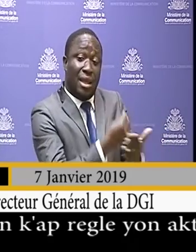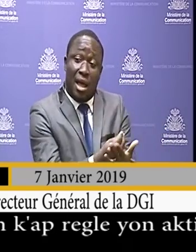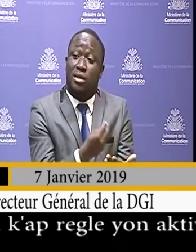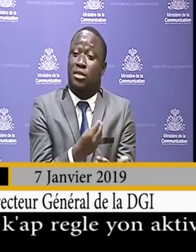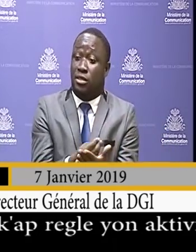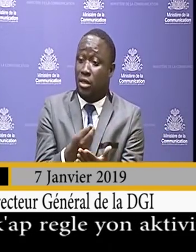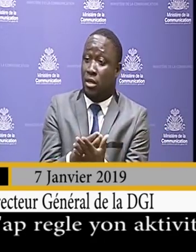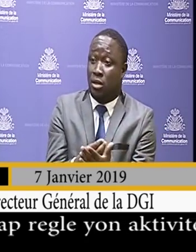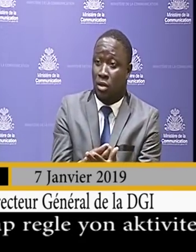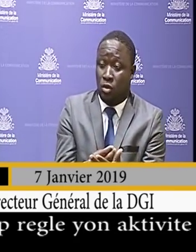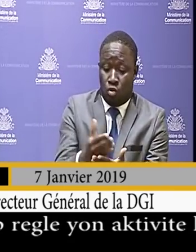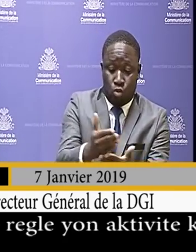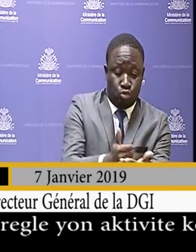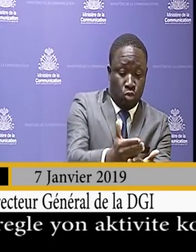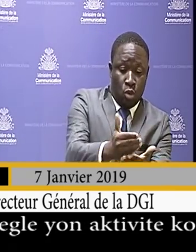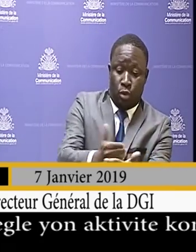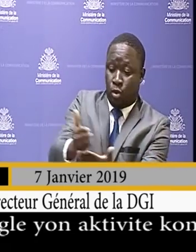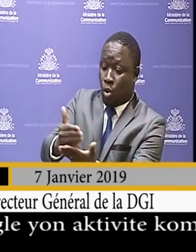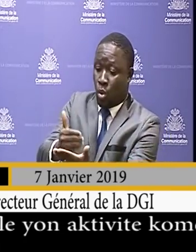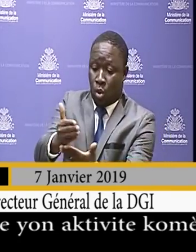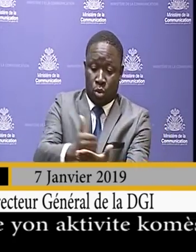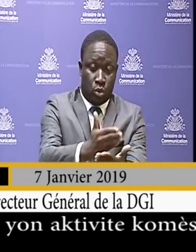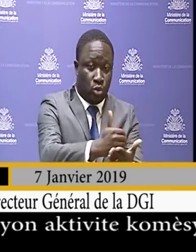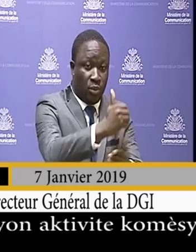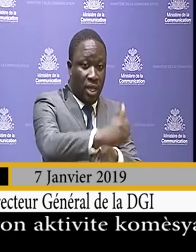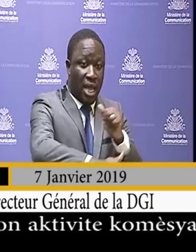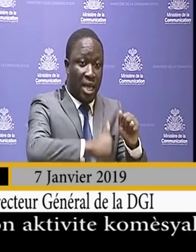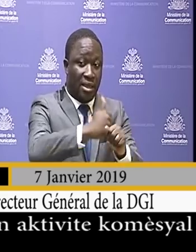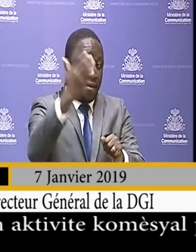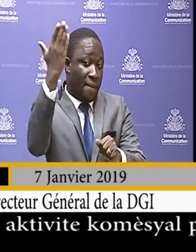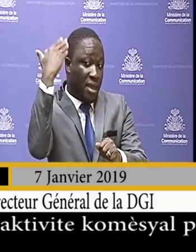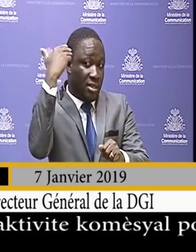ke ou générer pou anè antérieure la.